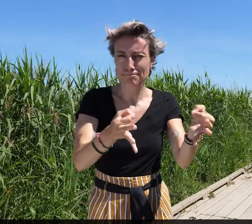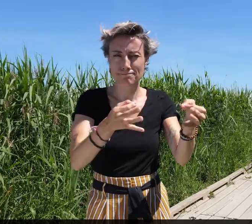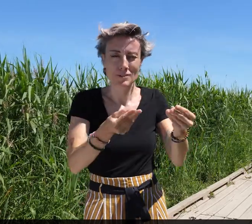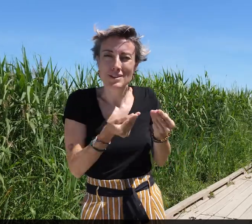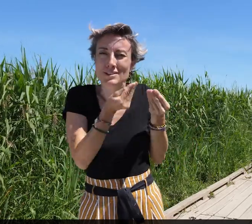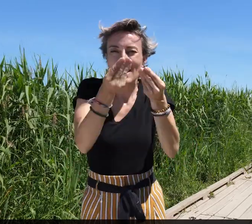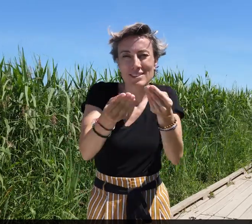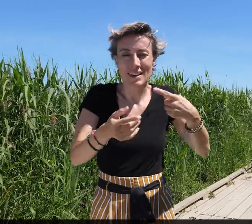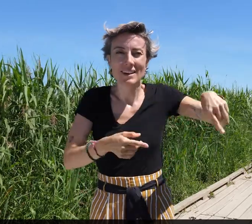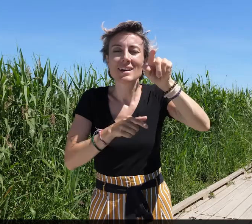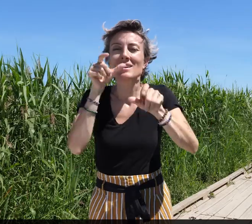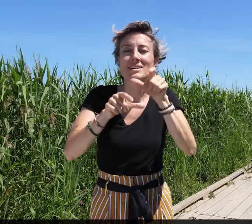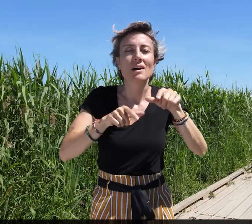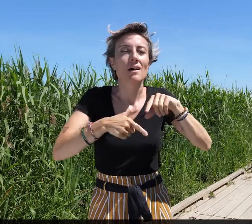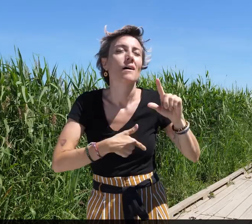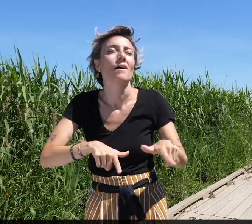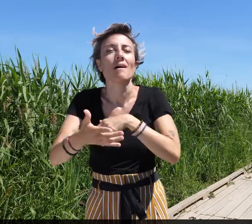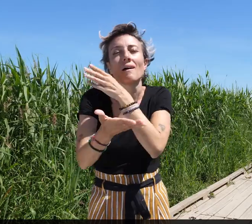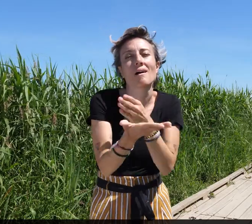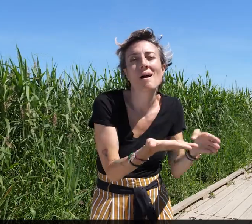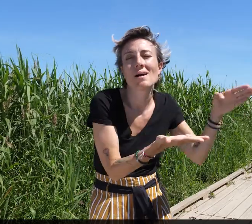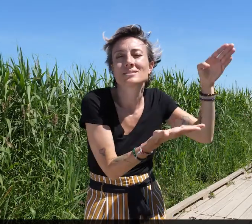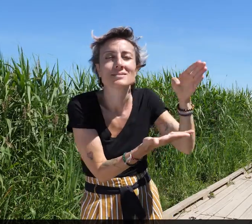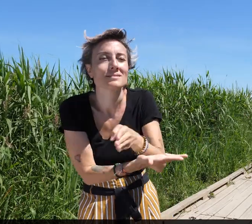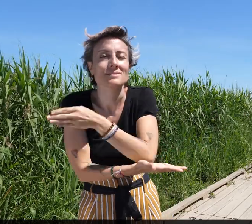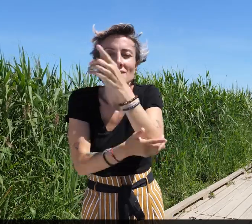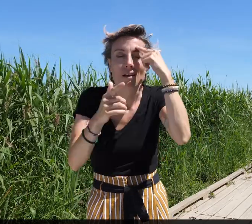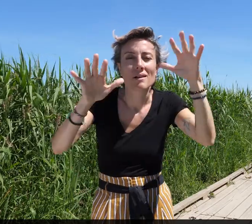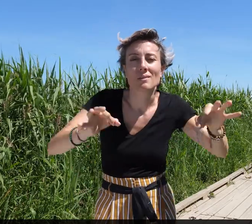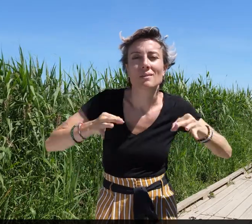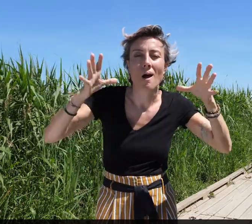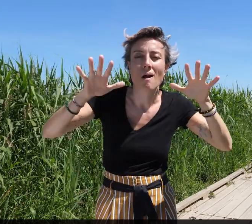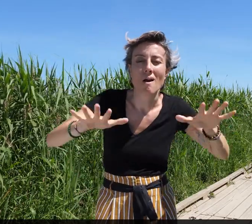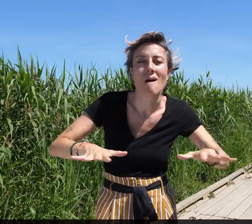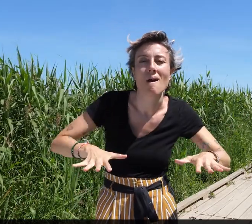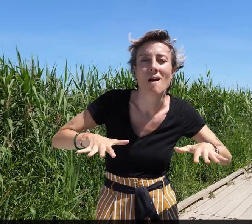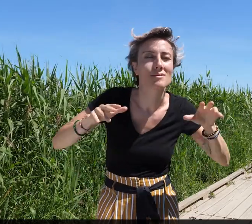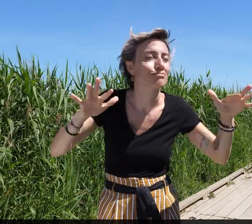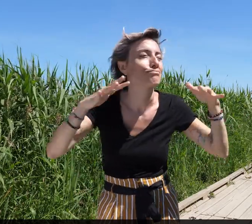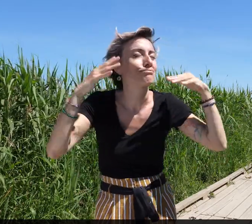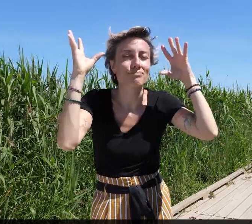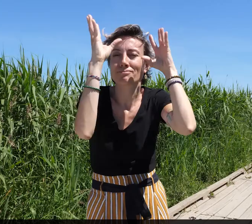Ces cheminements dans la nature sont autant d'invitations à l'errance et à la lenteur.